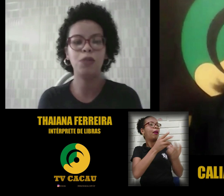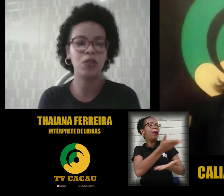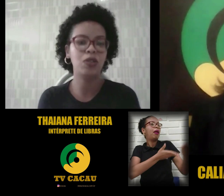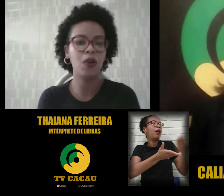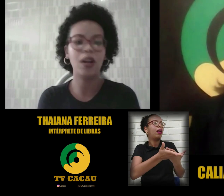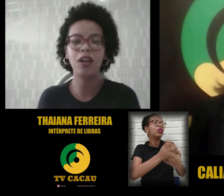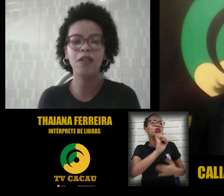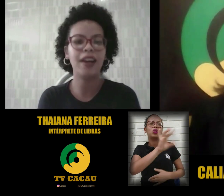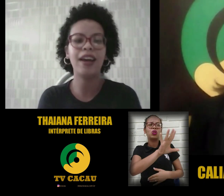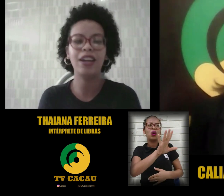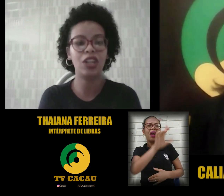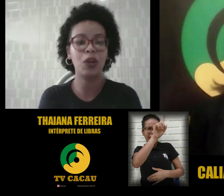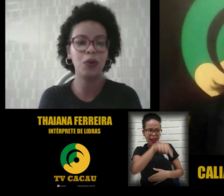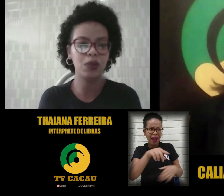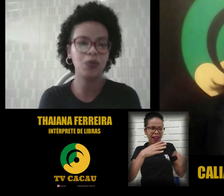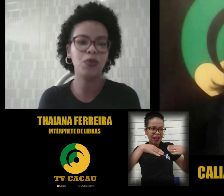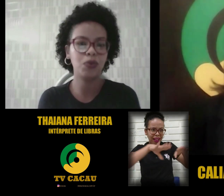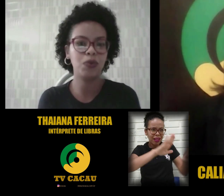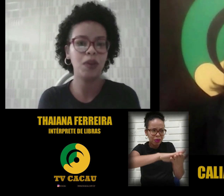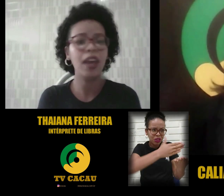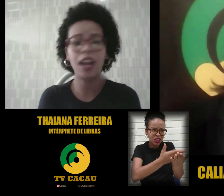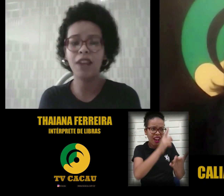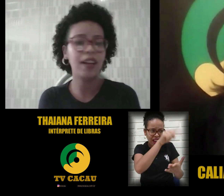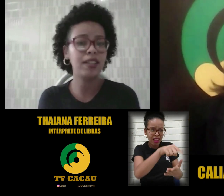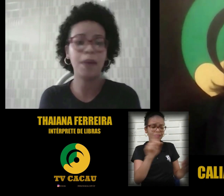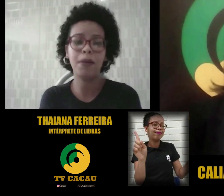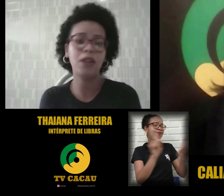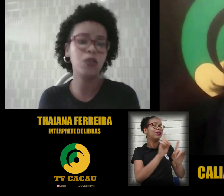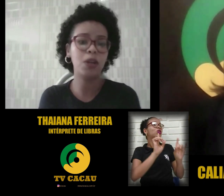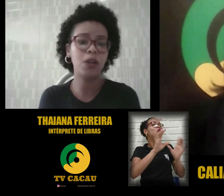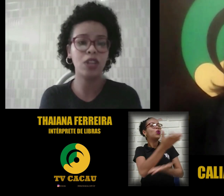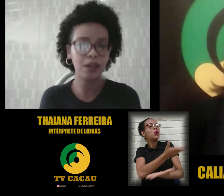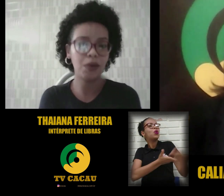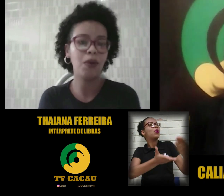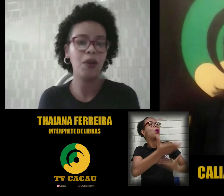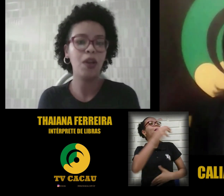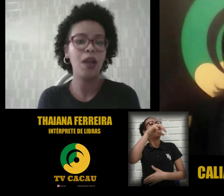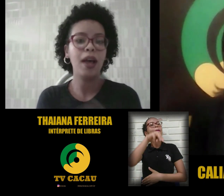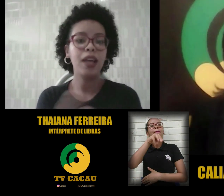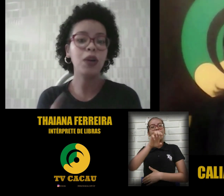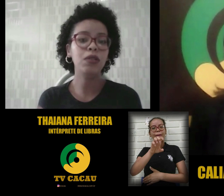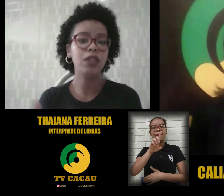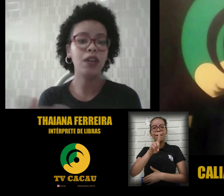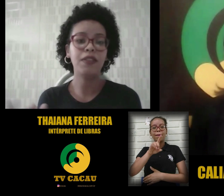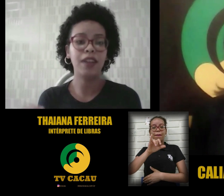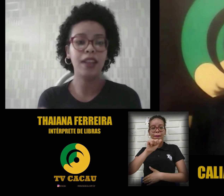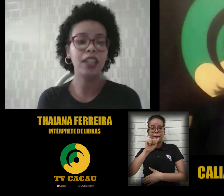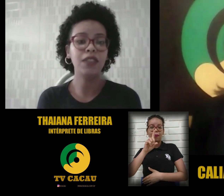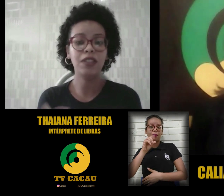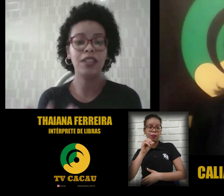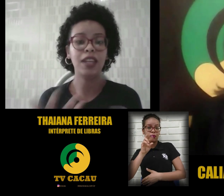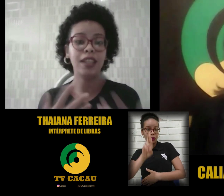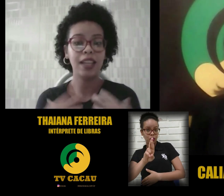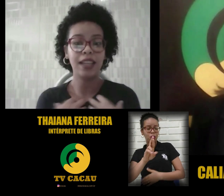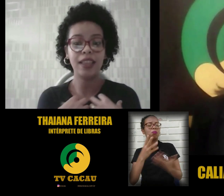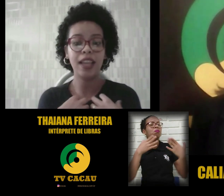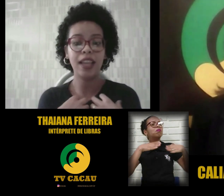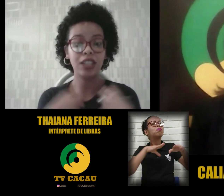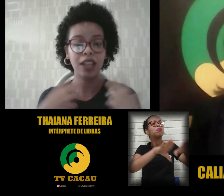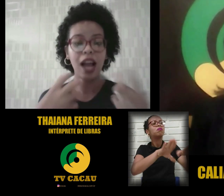por si só, ele não vai garantir a inclusão do surdo. Ele vai ser apenas o mediador. Inclusão, na verdade, é você estar